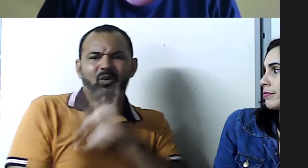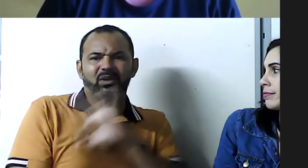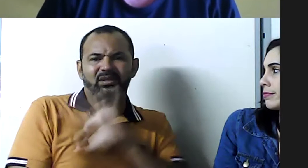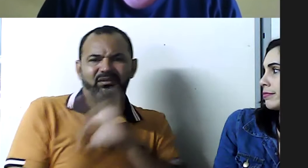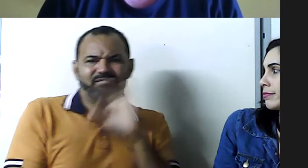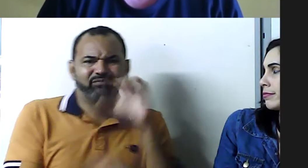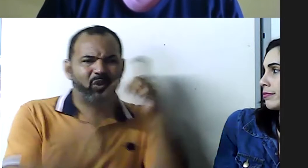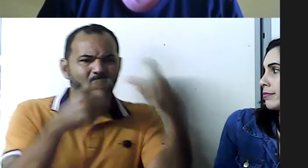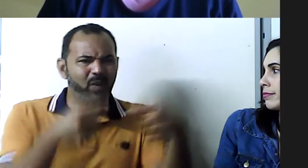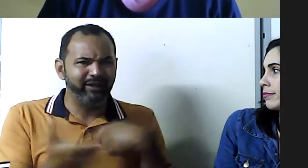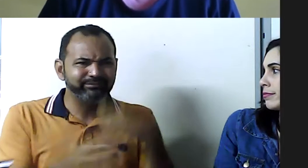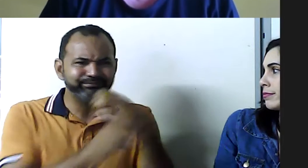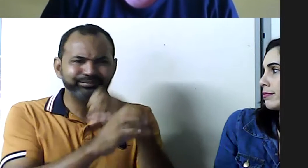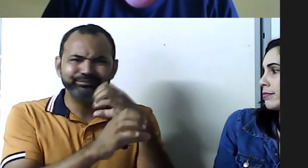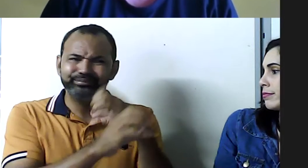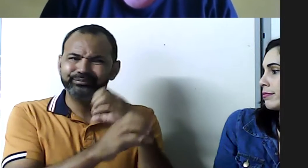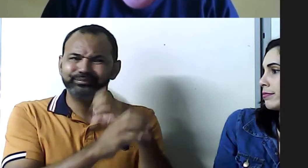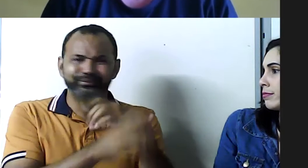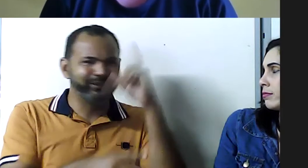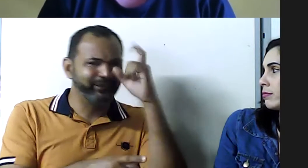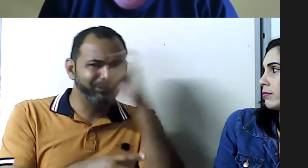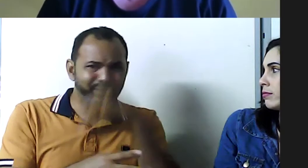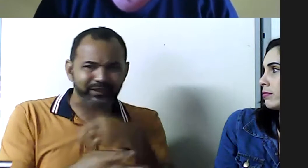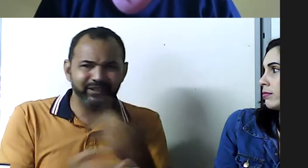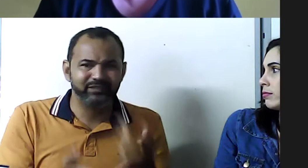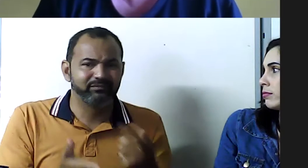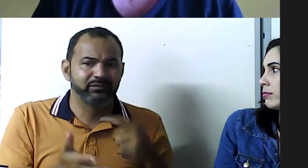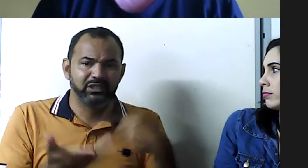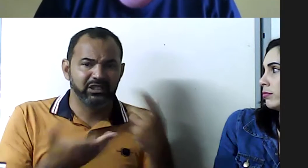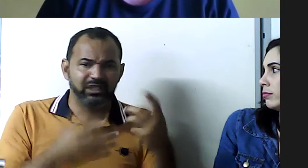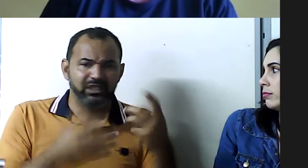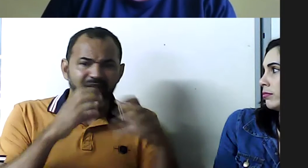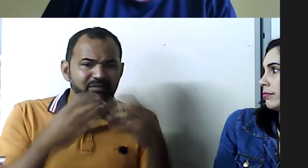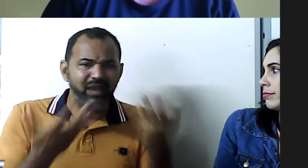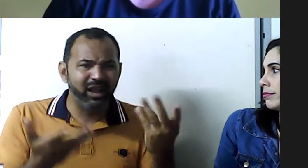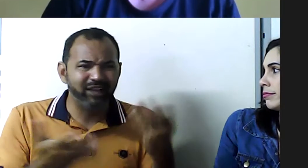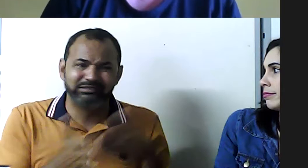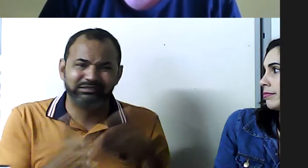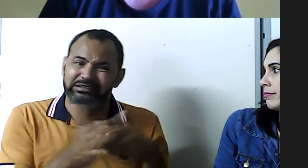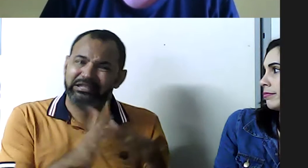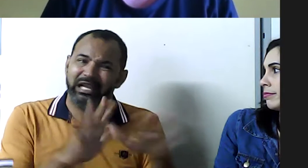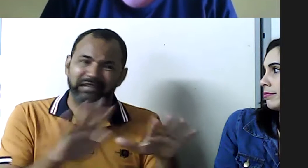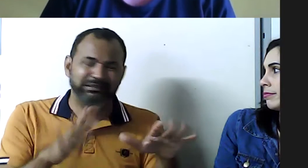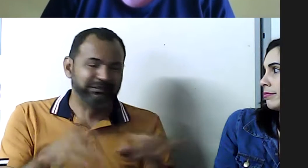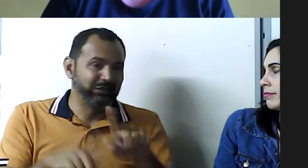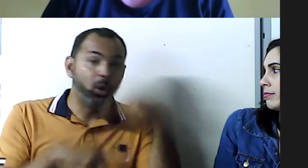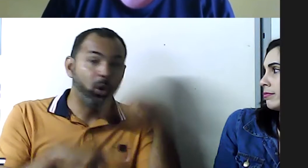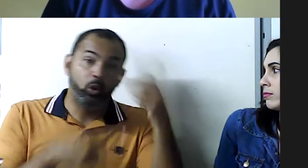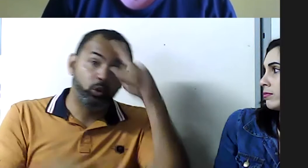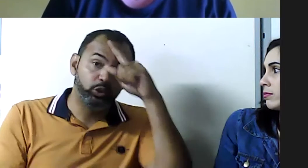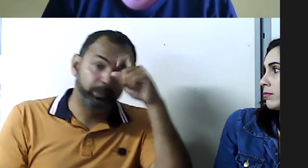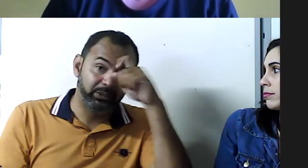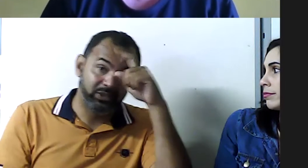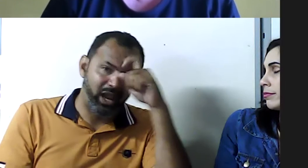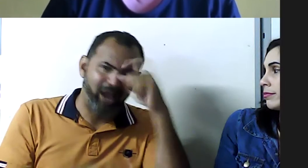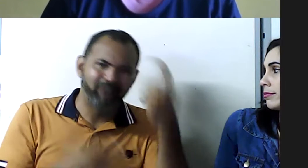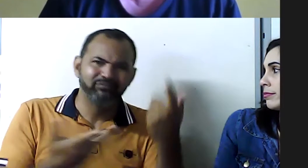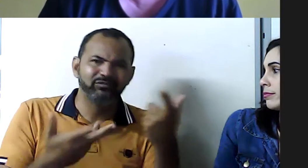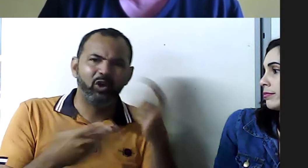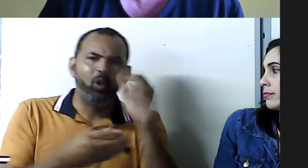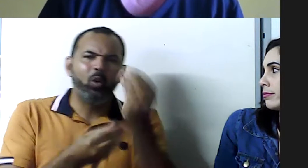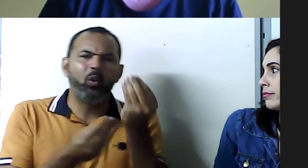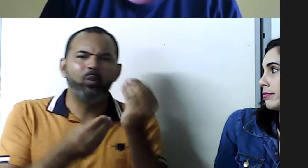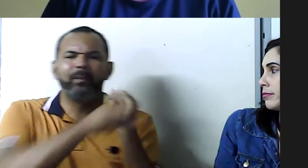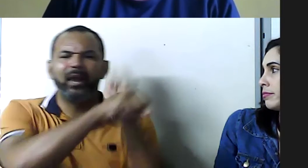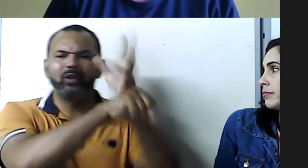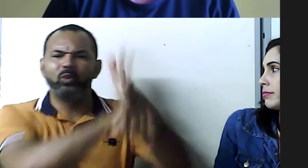que não é acessível, então a gente não consegue se comunicar, a nossa maior dificuldade é a comunicação, a gente não tem acesso à